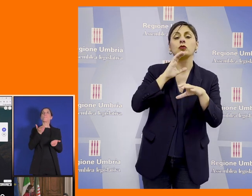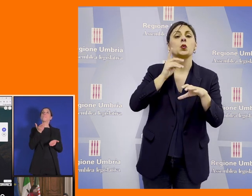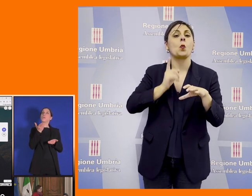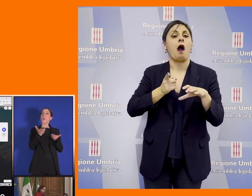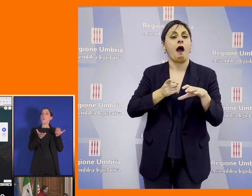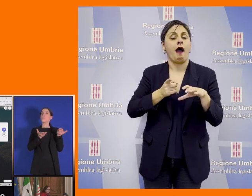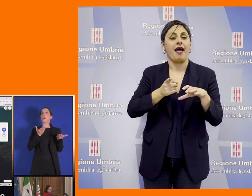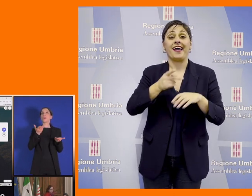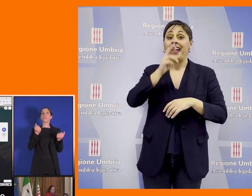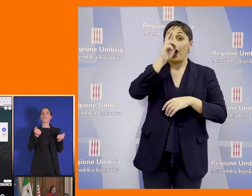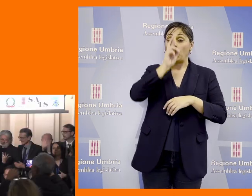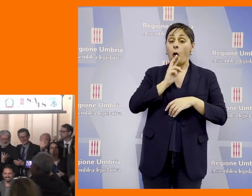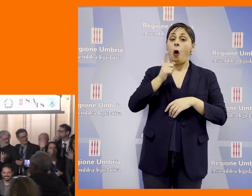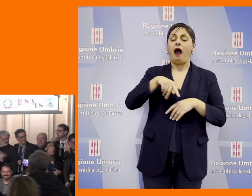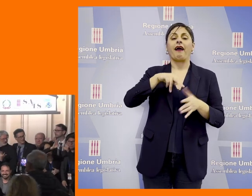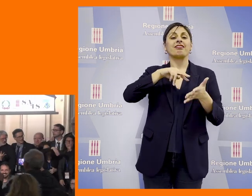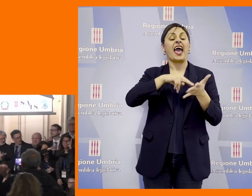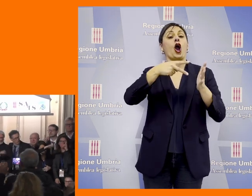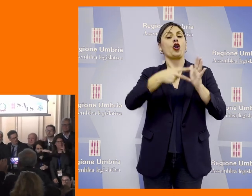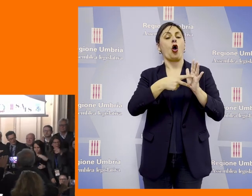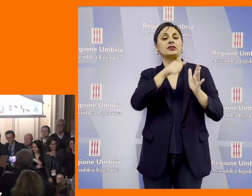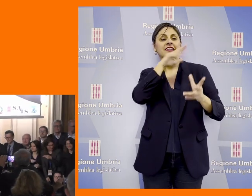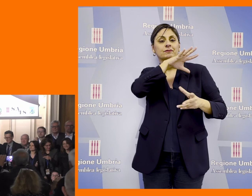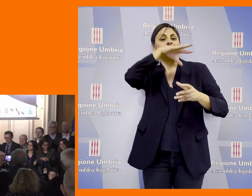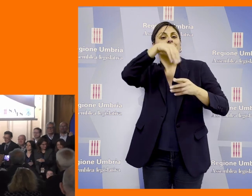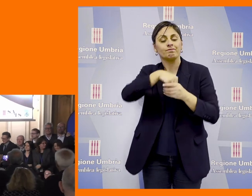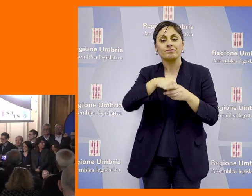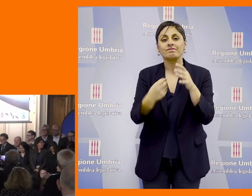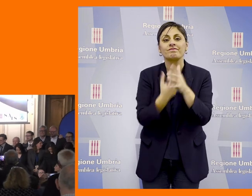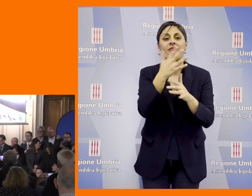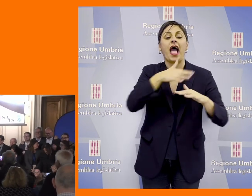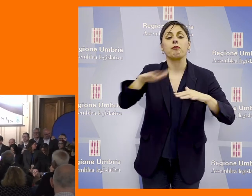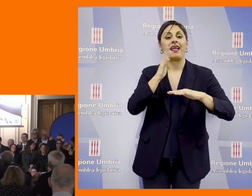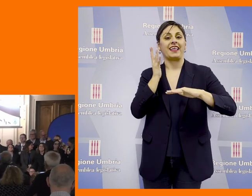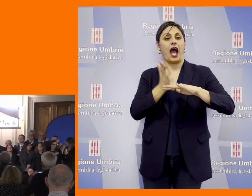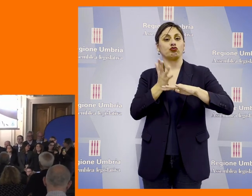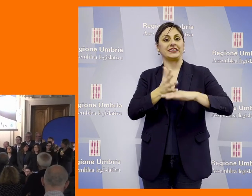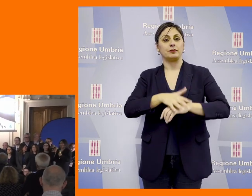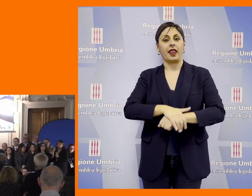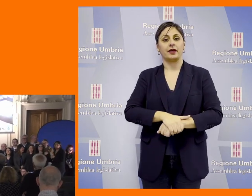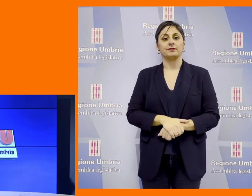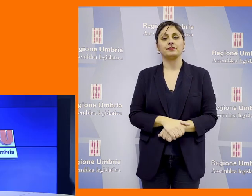alla comunicazione e il ruolo delle tecnologie nella creazione di un ambiente accessibile